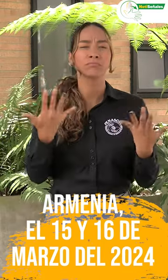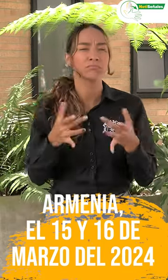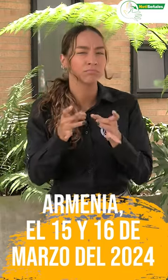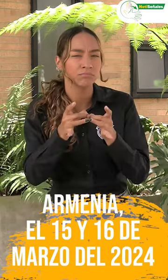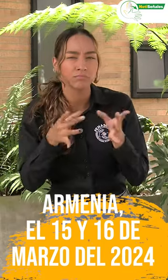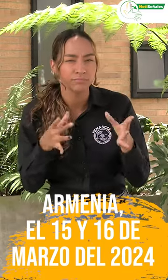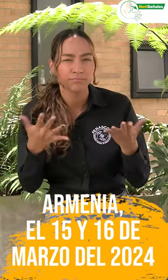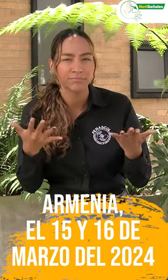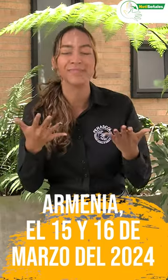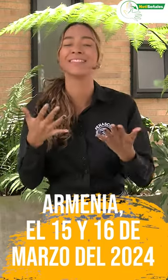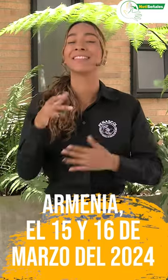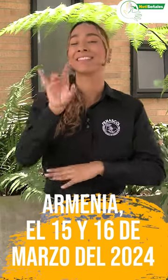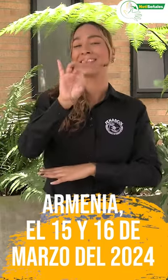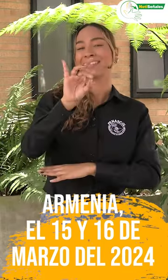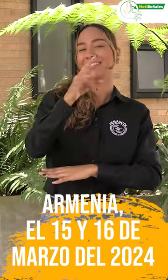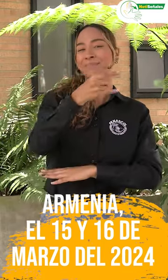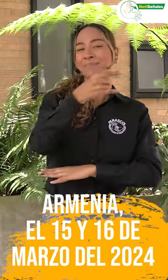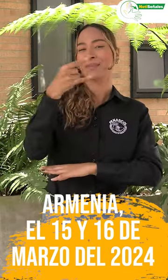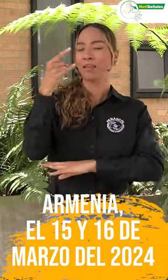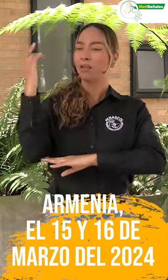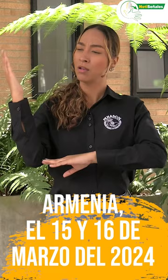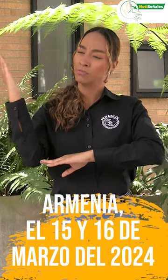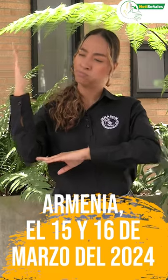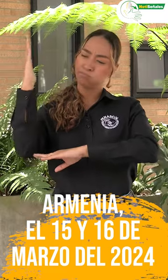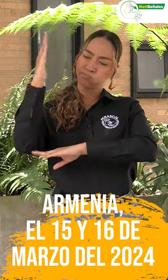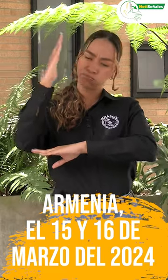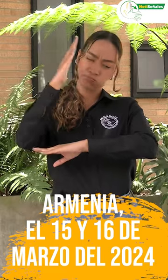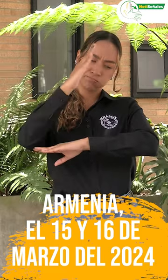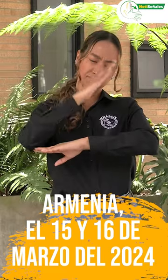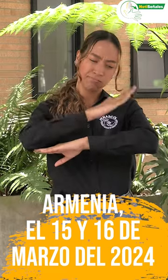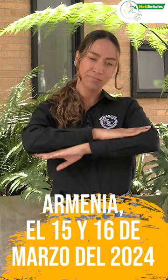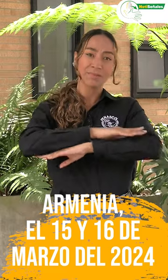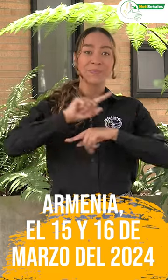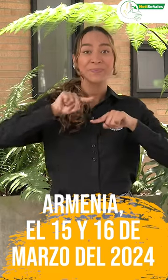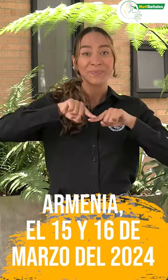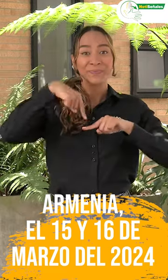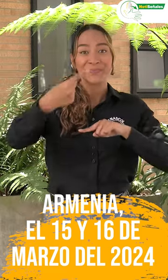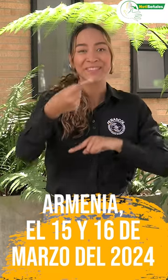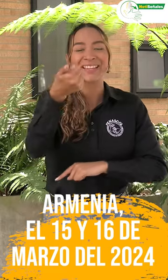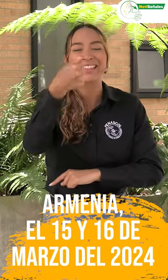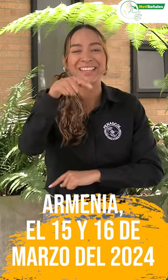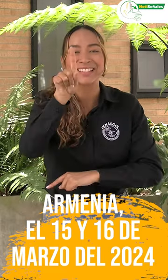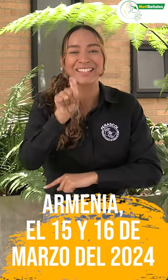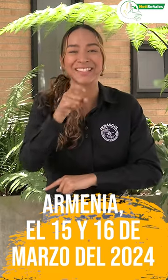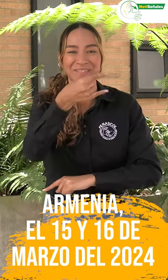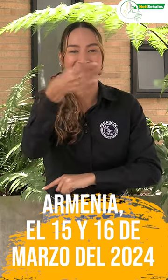y 16 de marzo, el 15 fue todo el día y el 16 fue media jornada.